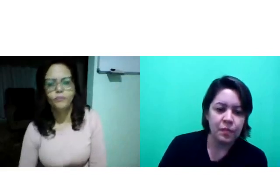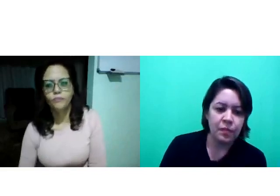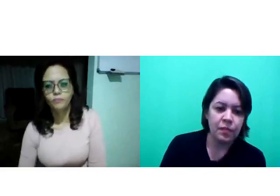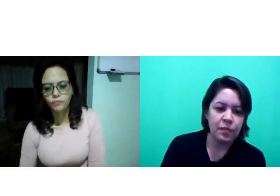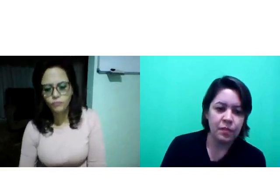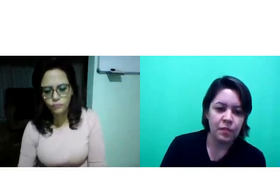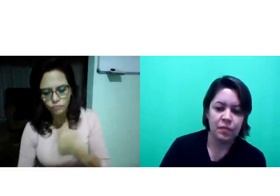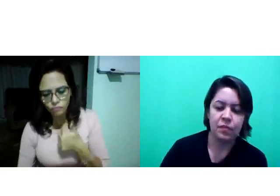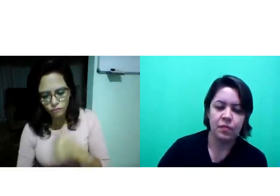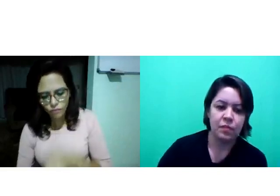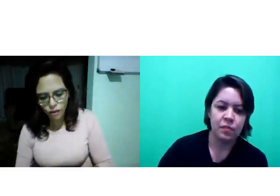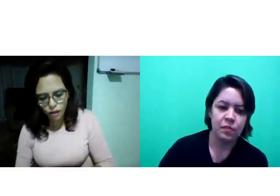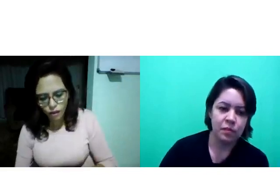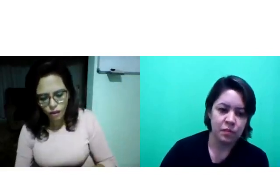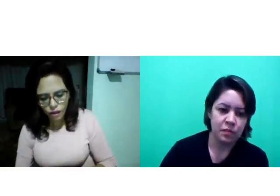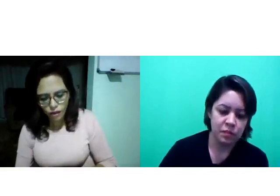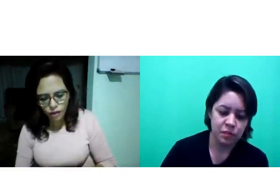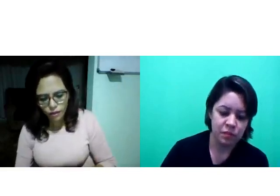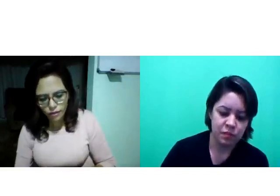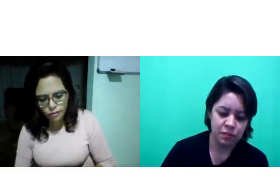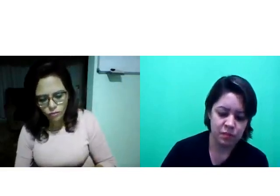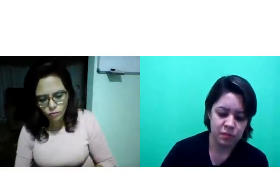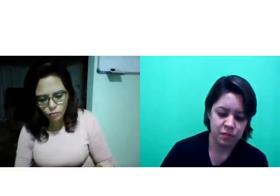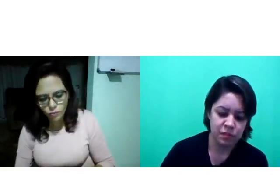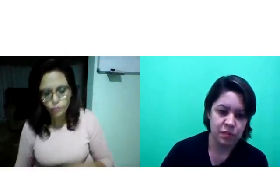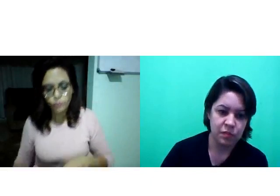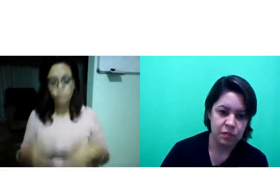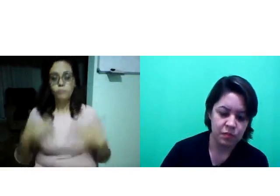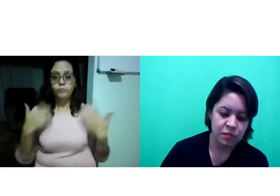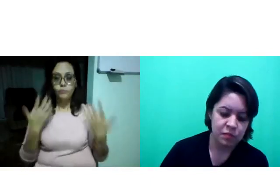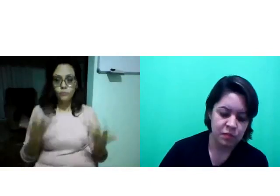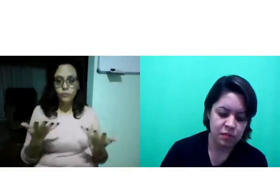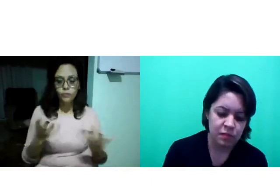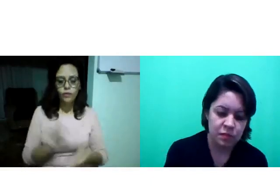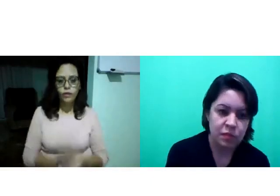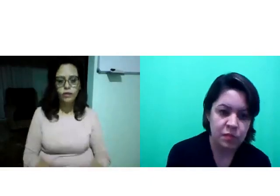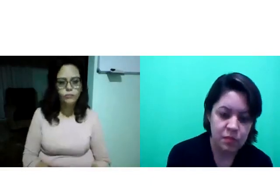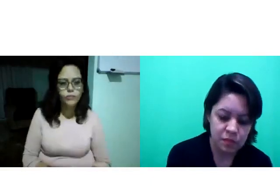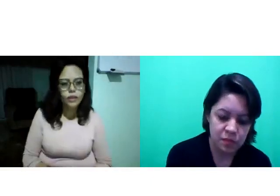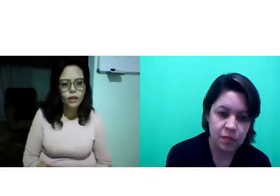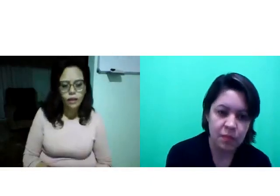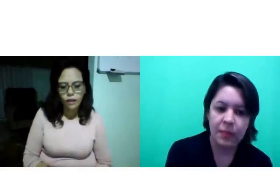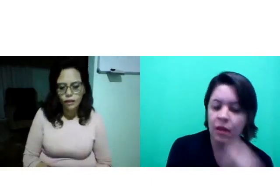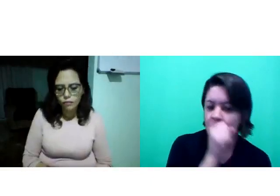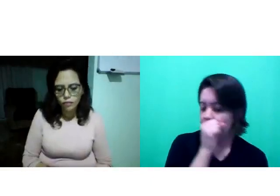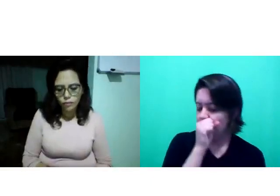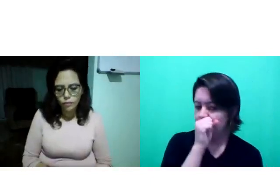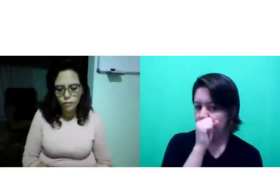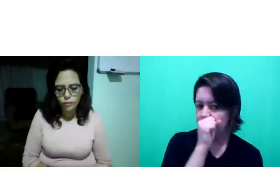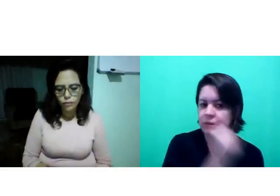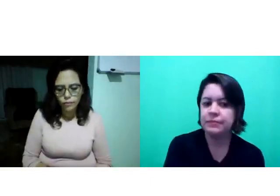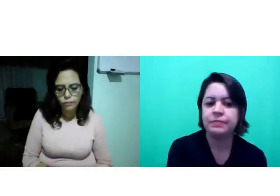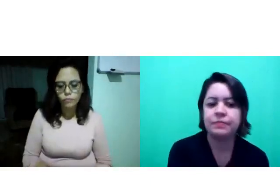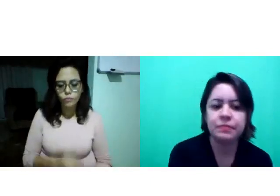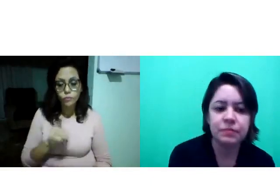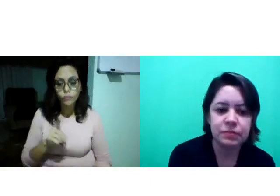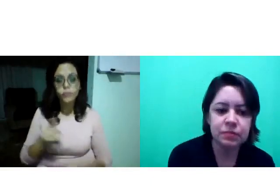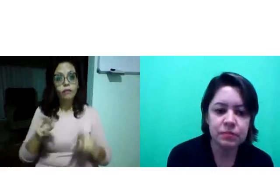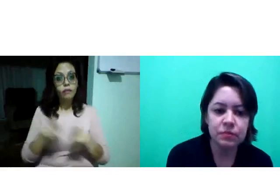aí,